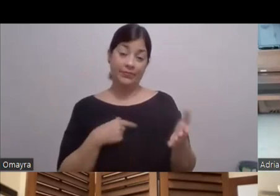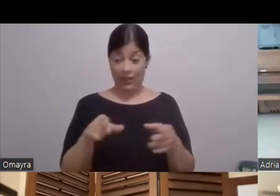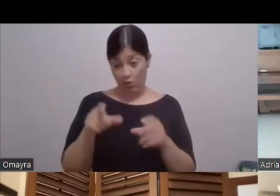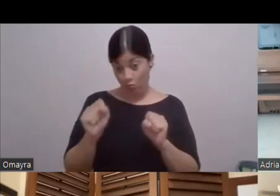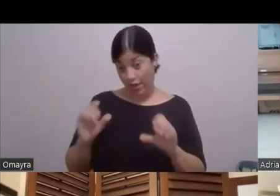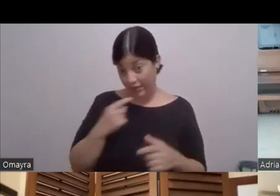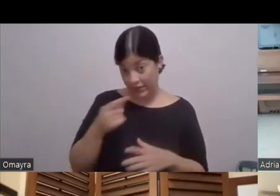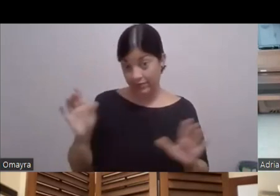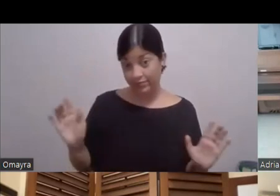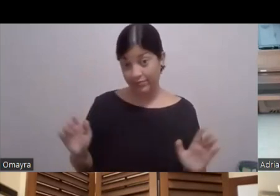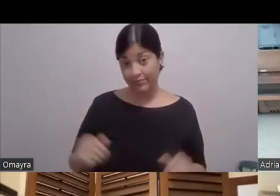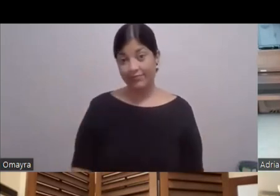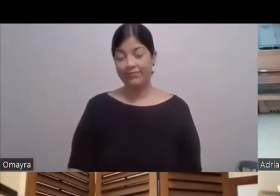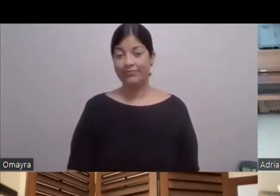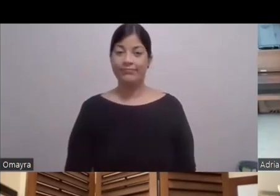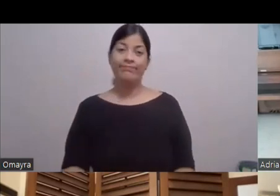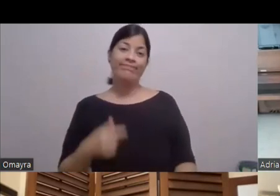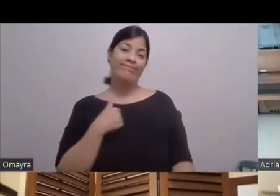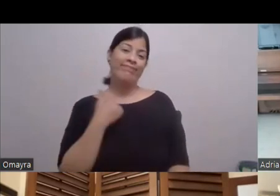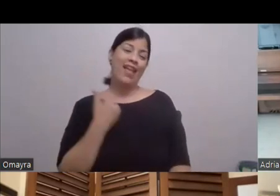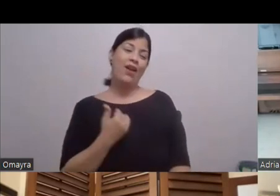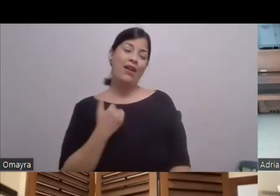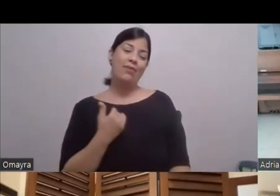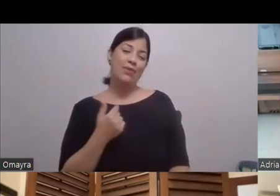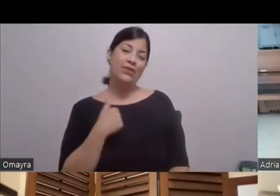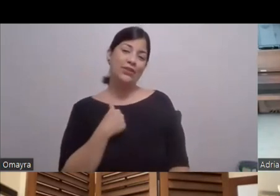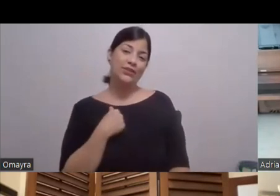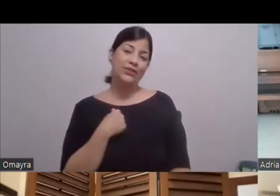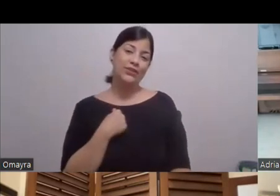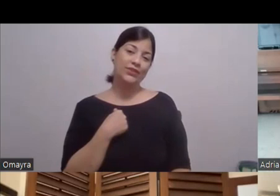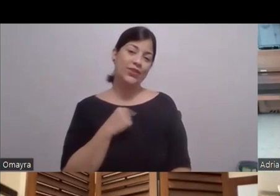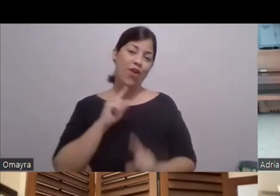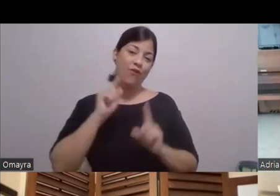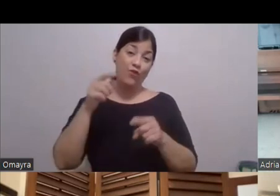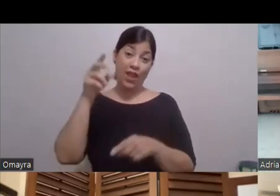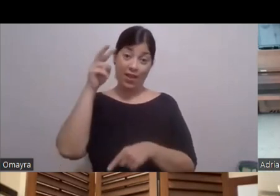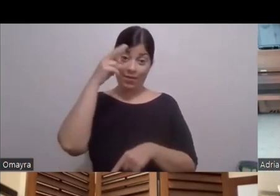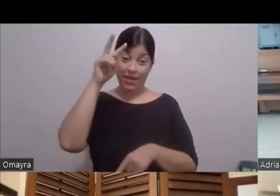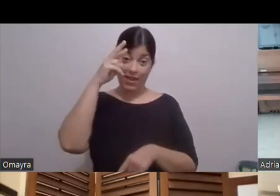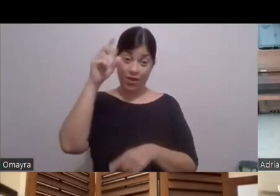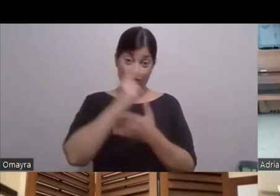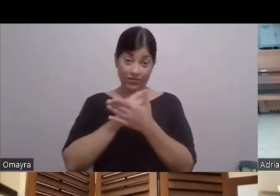No, no Ahora mismo Pues estoy Voy a a Voy a México Ahora la semana que viene ¿No? Dejame ver